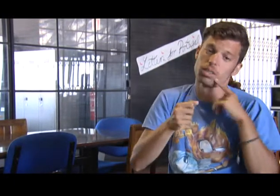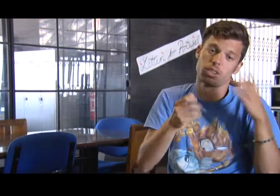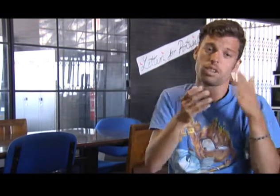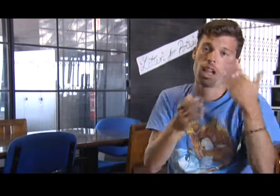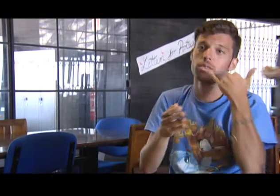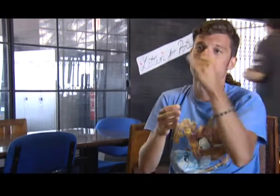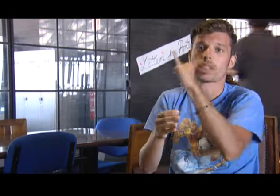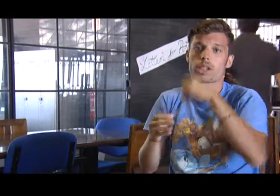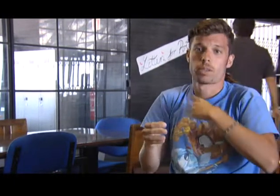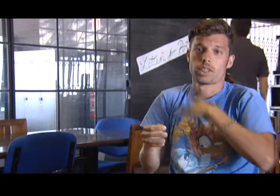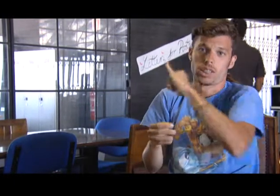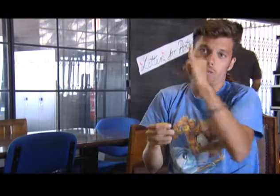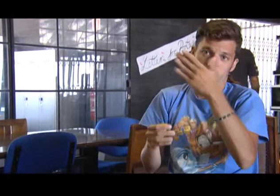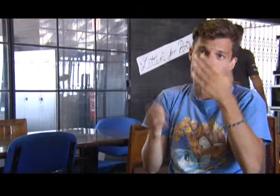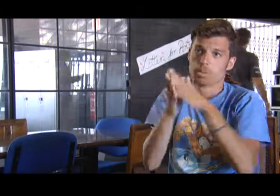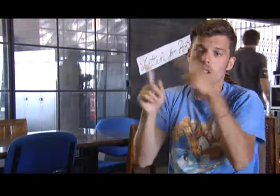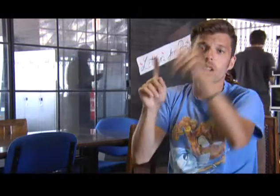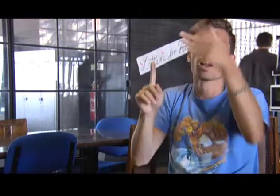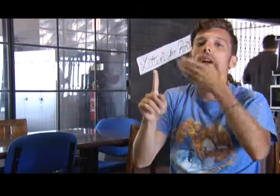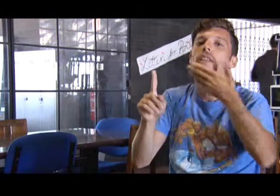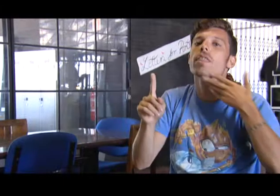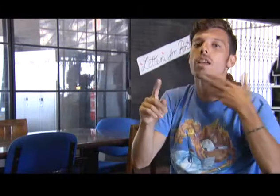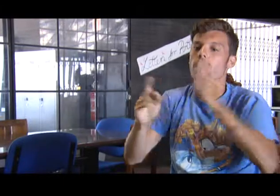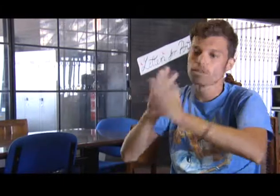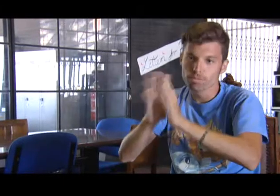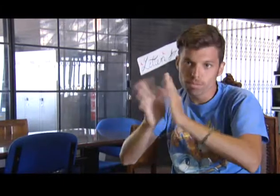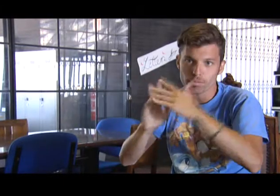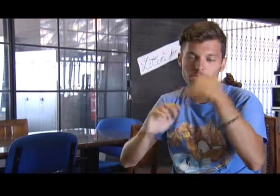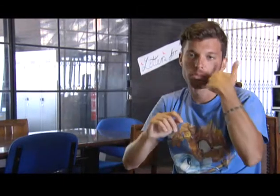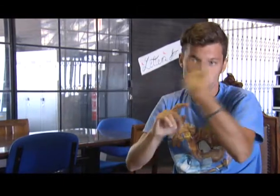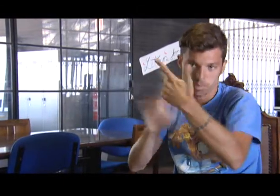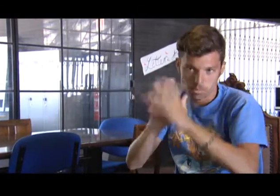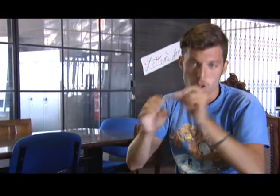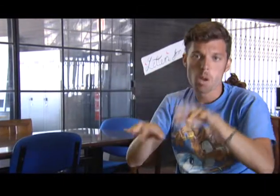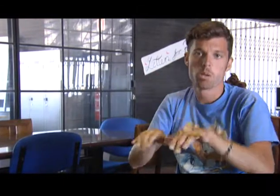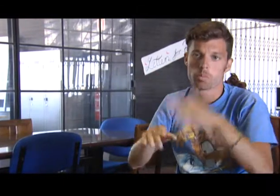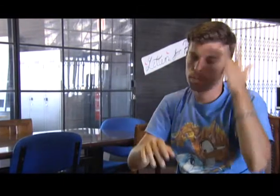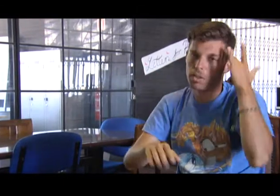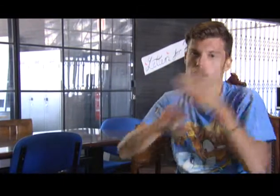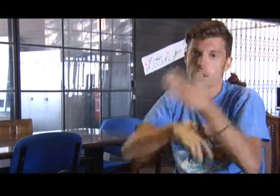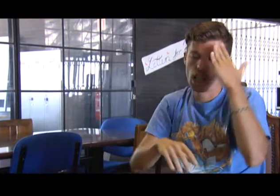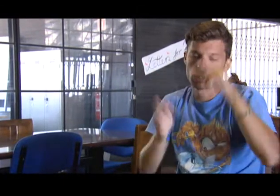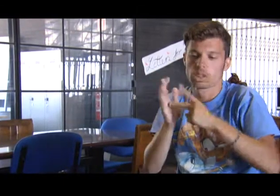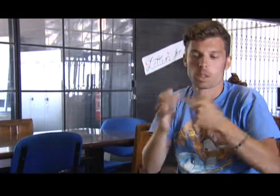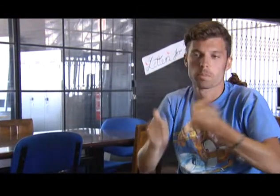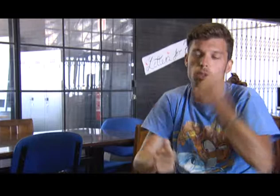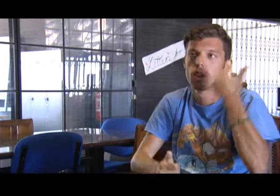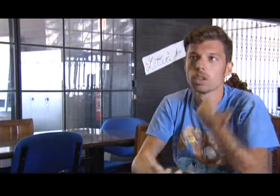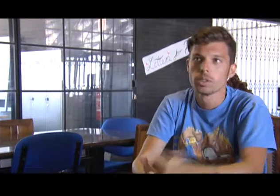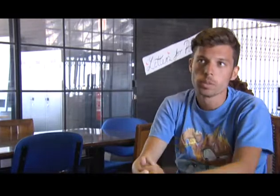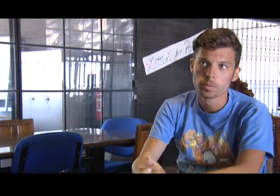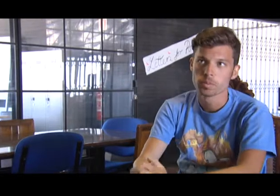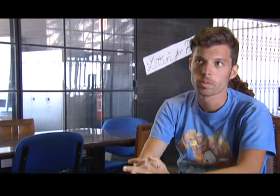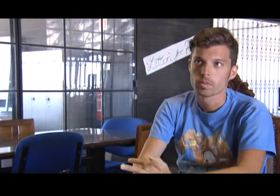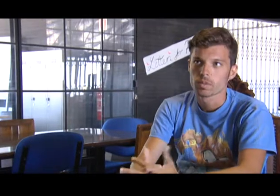Já não temos isso. Uma pessoa surda utiliza o Servin e ficamos muito mais satisfeitos. E, fácil, através de um computador ou de